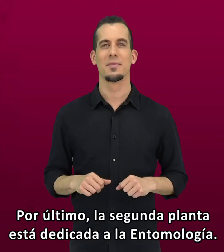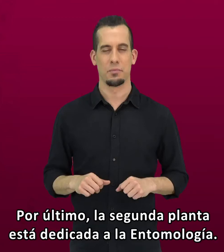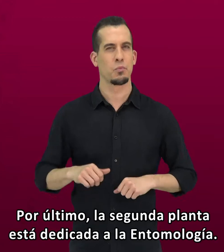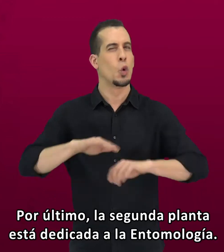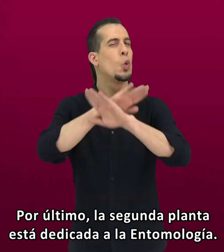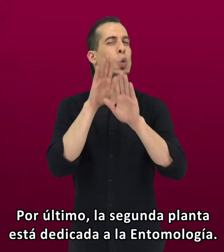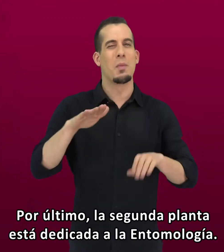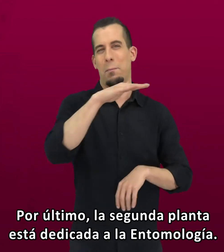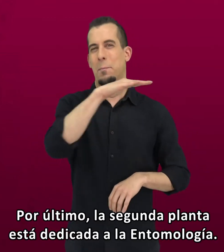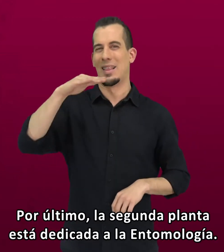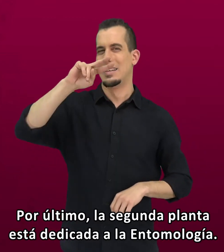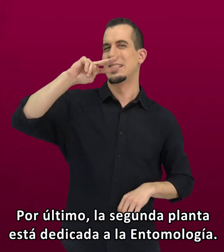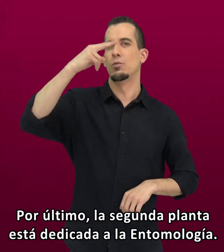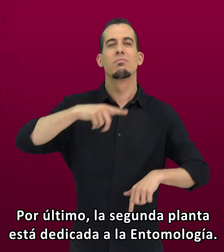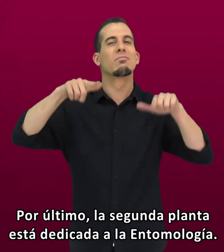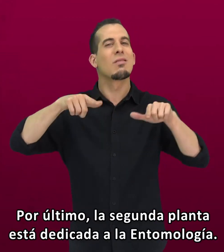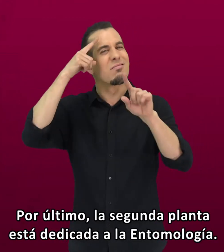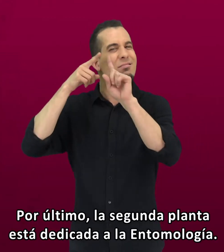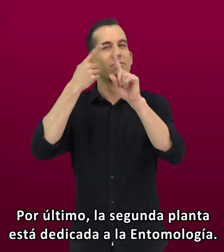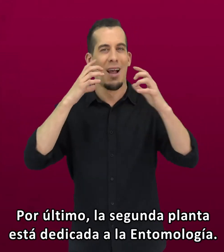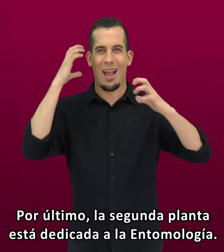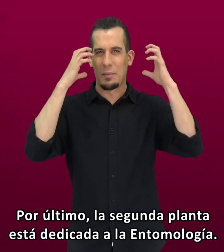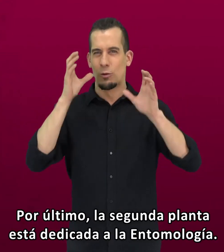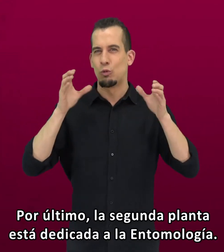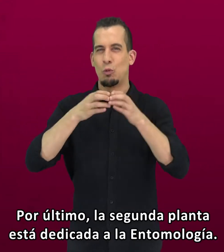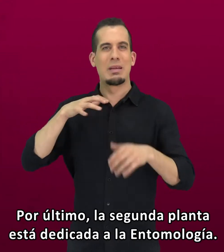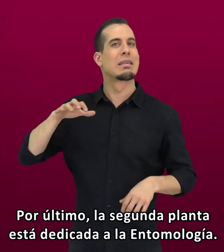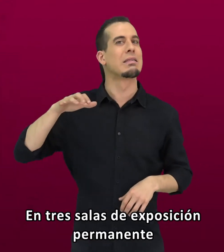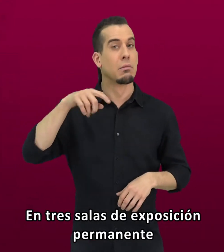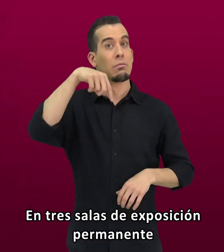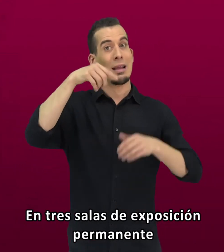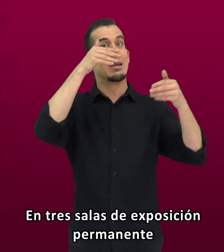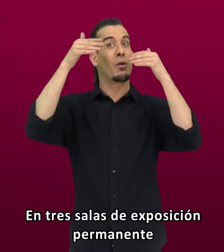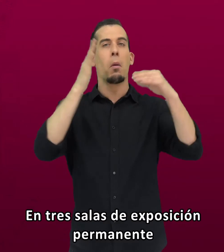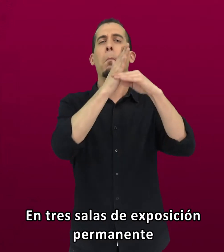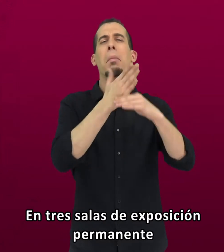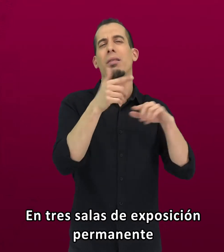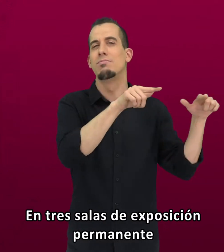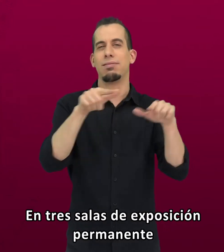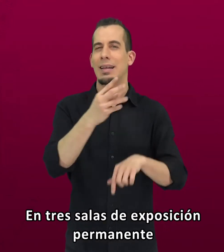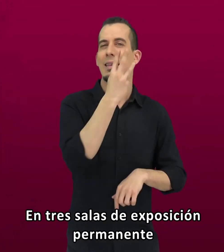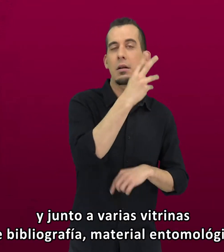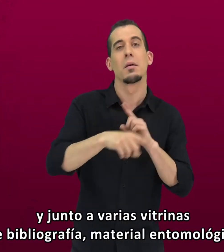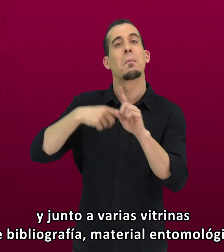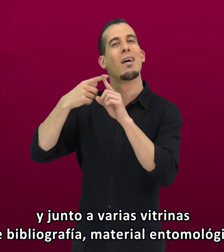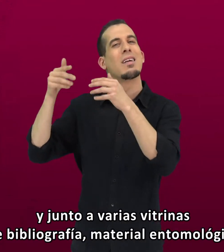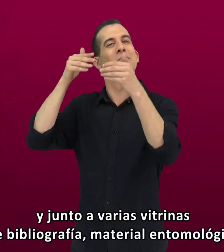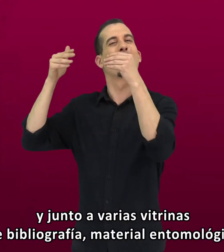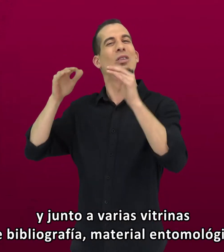Por último, la segunda planta está dedicada a la entomología. En tres salas de exposición permanente y junto a varias